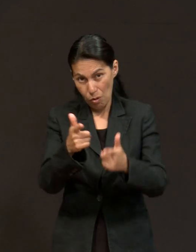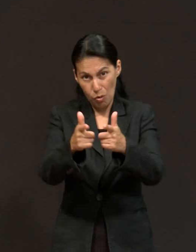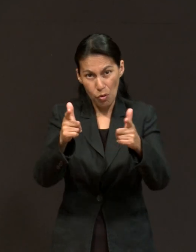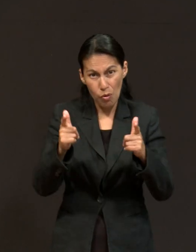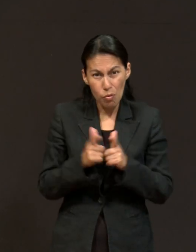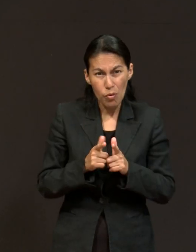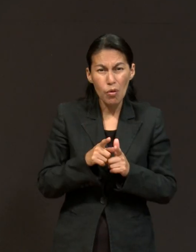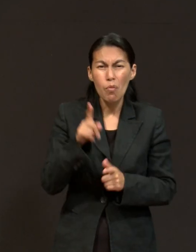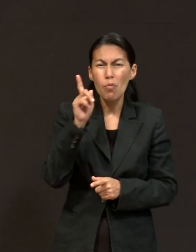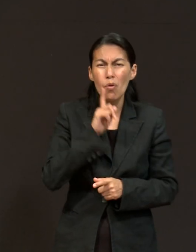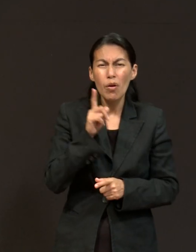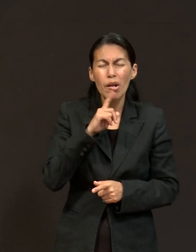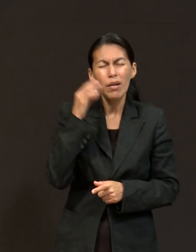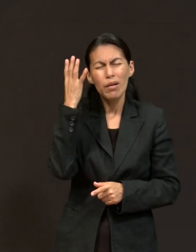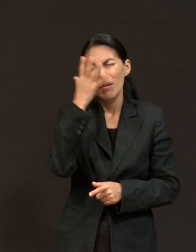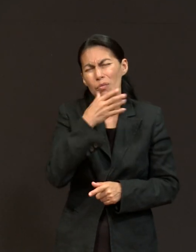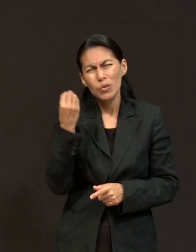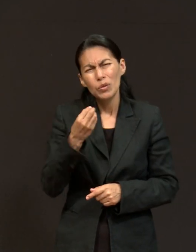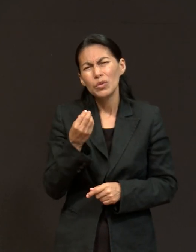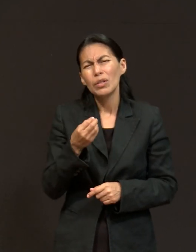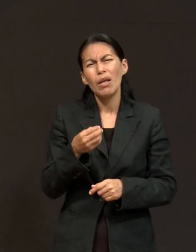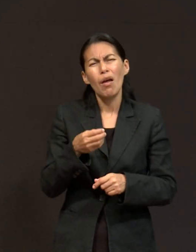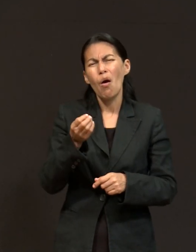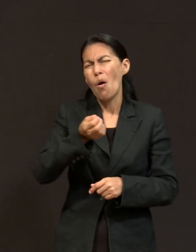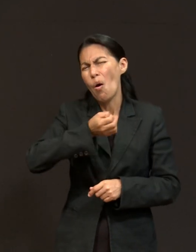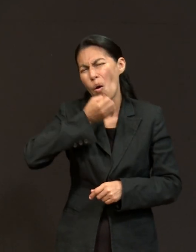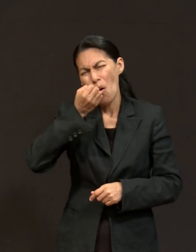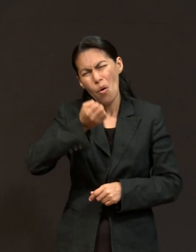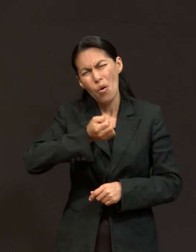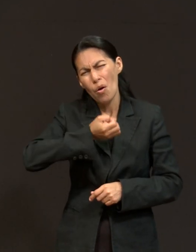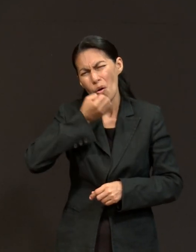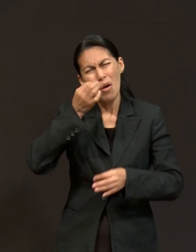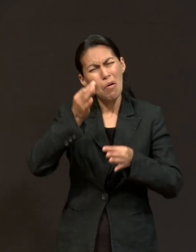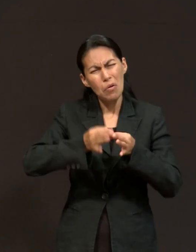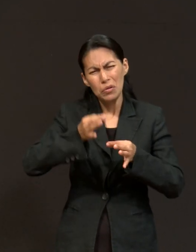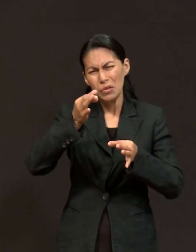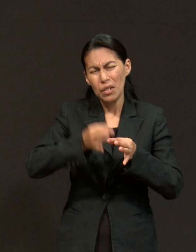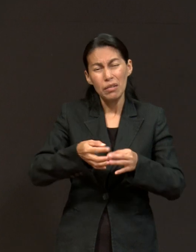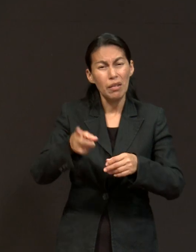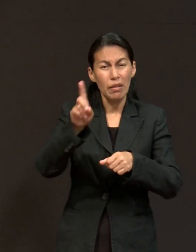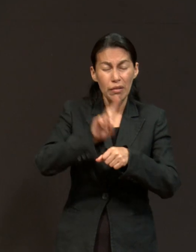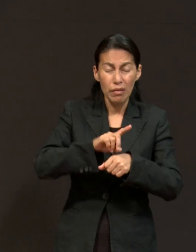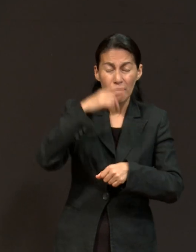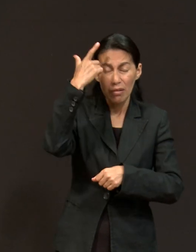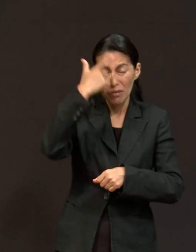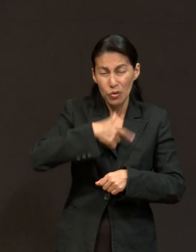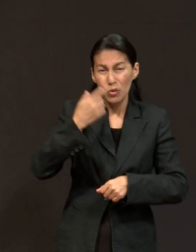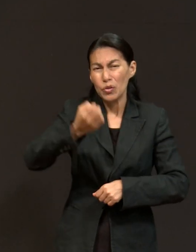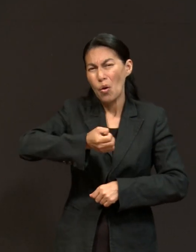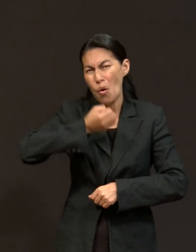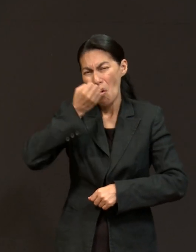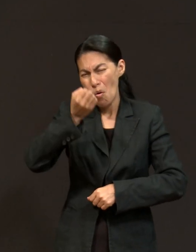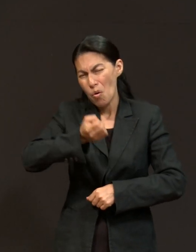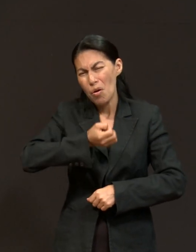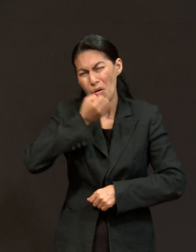damas que oran por tus peticiones y no la van a olvidar. Día y noche estarán orando por ustedes.